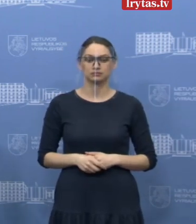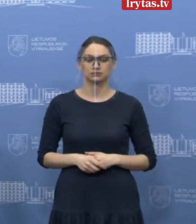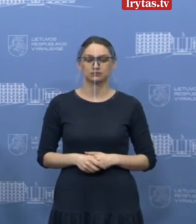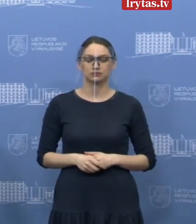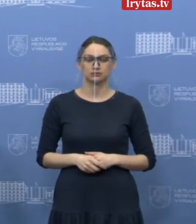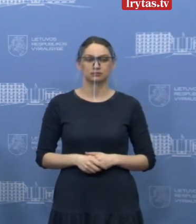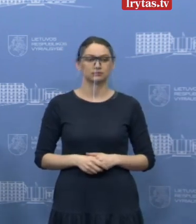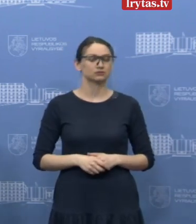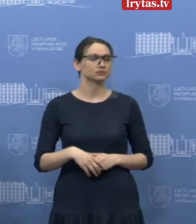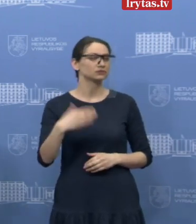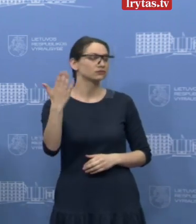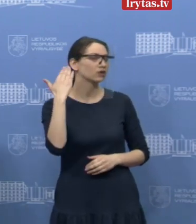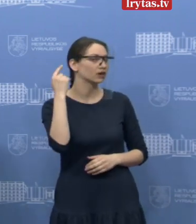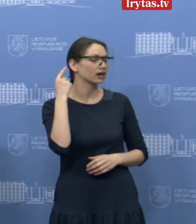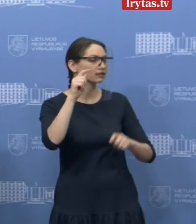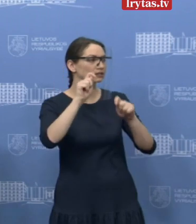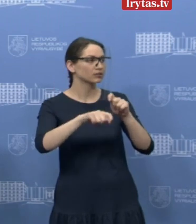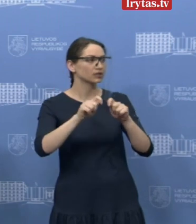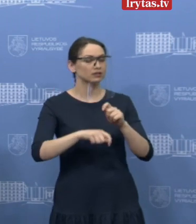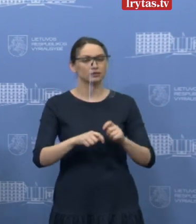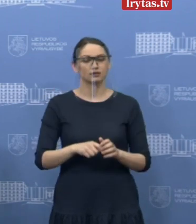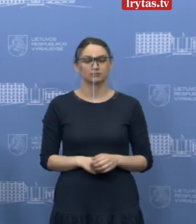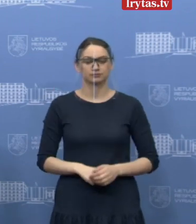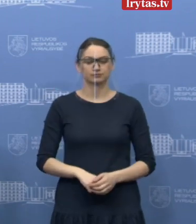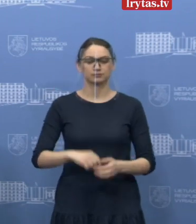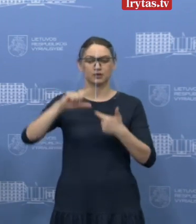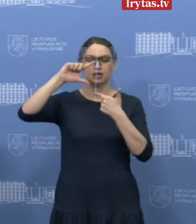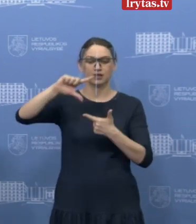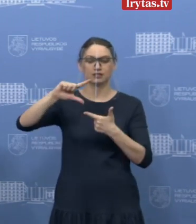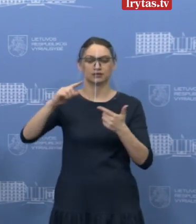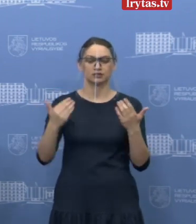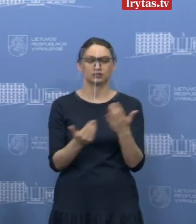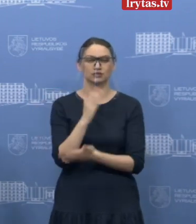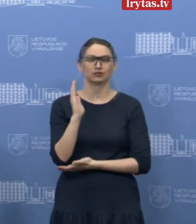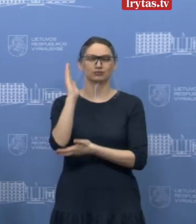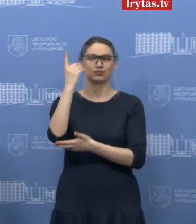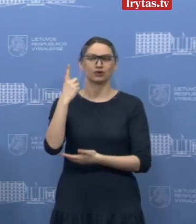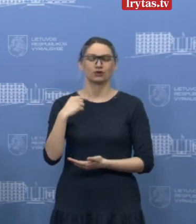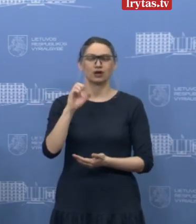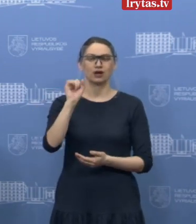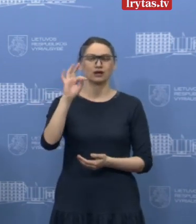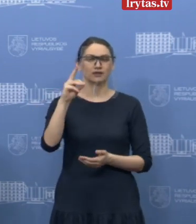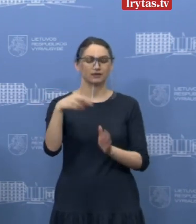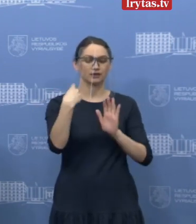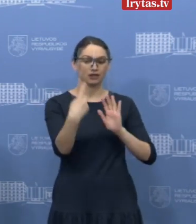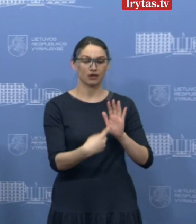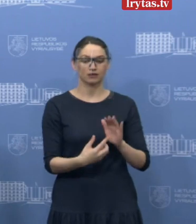Ramūnai, pasitikrinkite garsą gerai iš BNS. LRT, matau vėl pakėlę ranką, Aiste, prašau, jūsų klausimus.